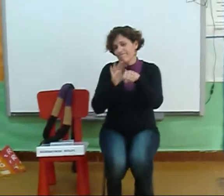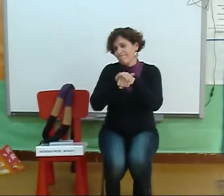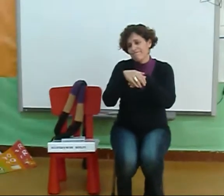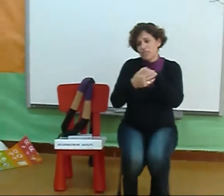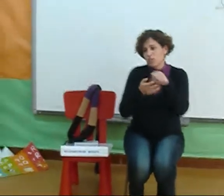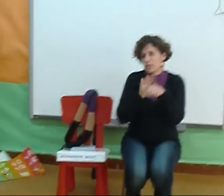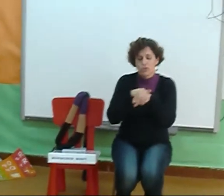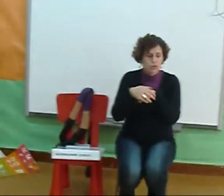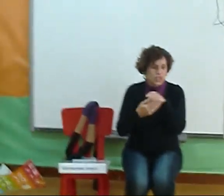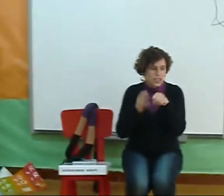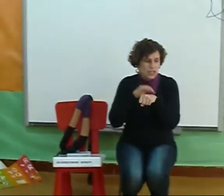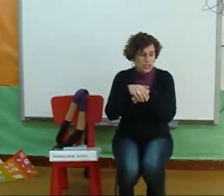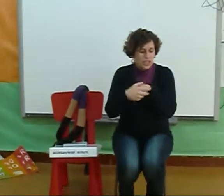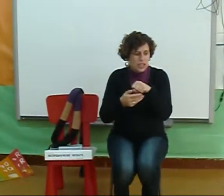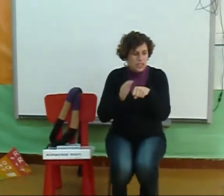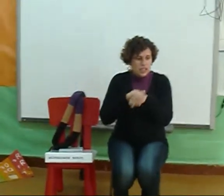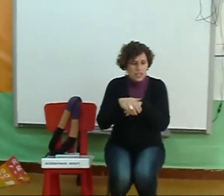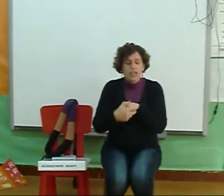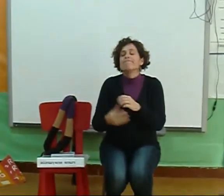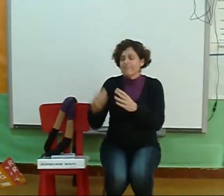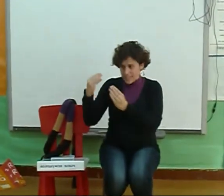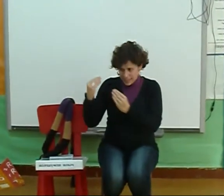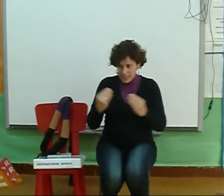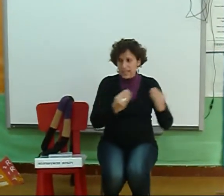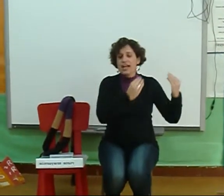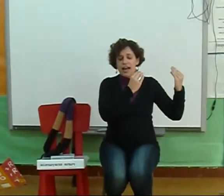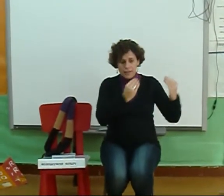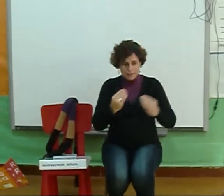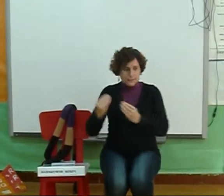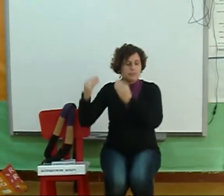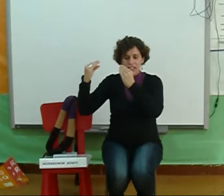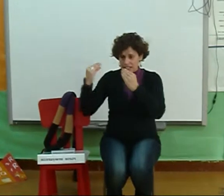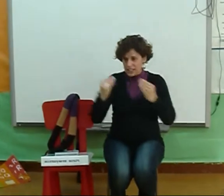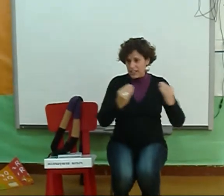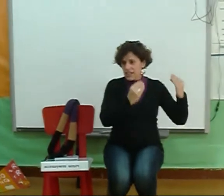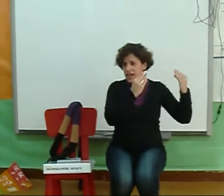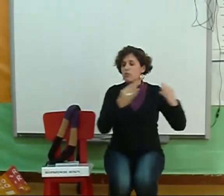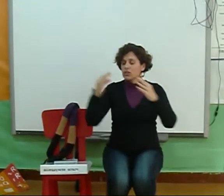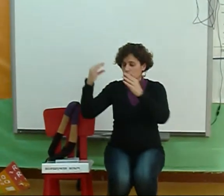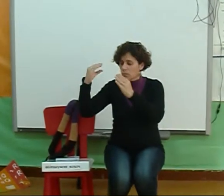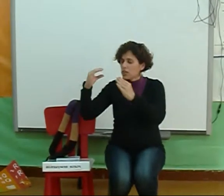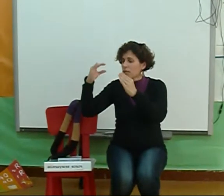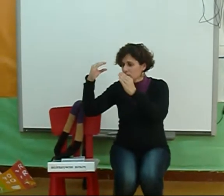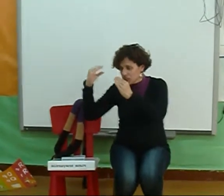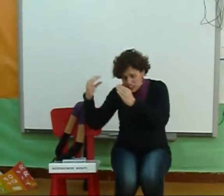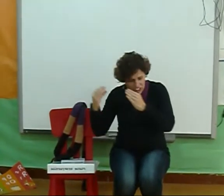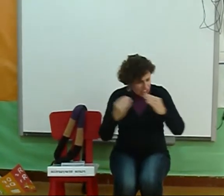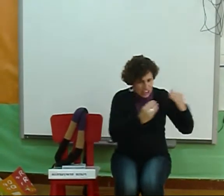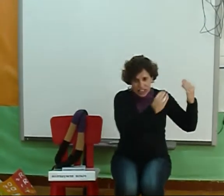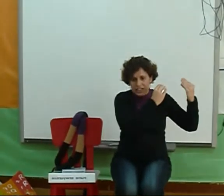Esos van todos así Y sandía e melón Sandía Sandía Sandía se come no magosto? Niña, niña, niña